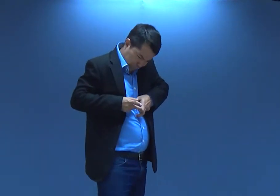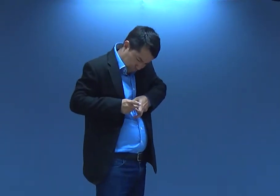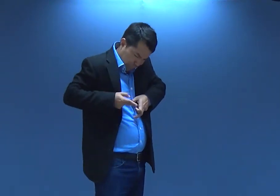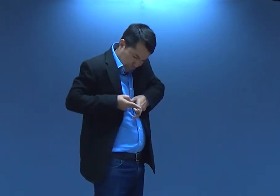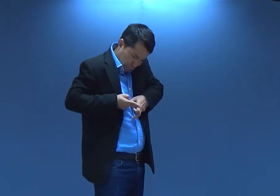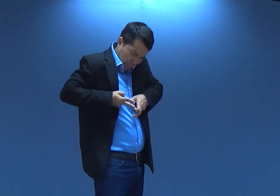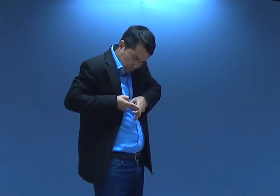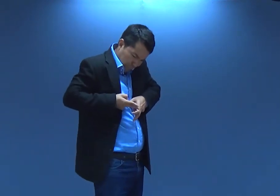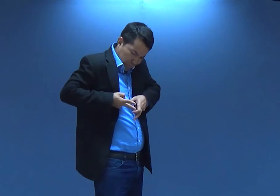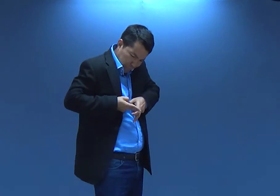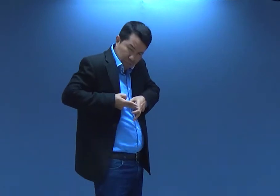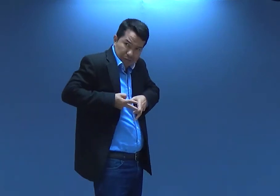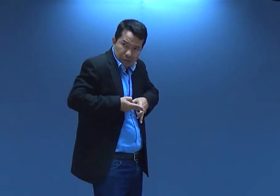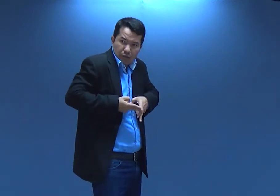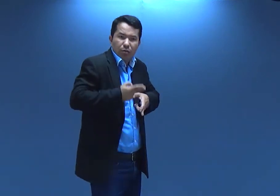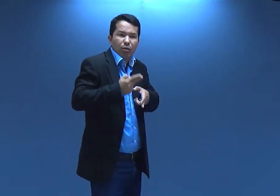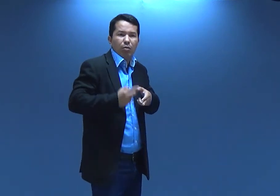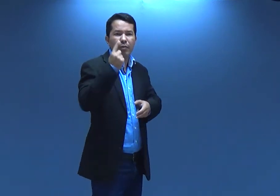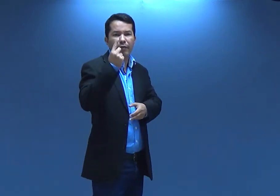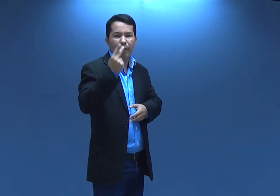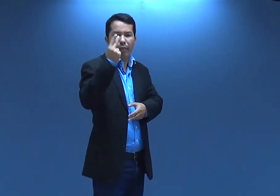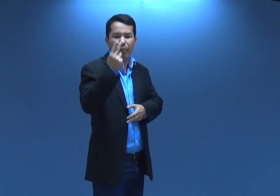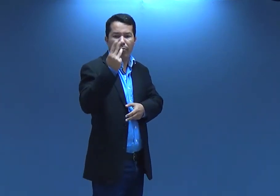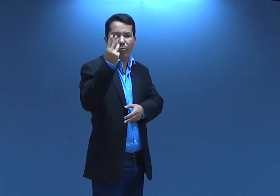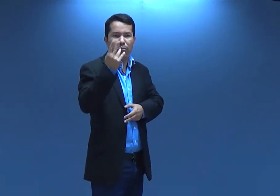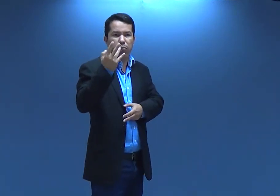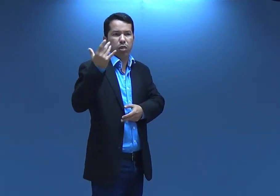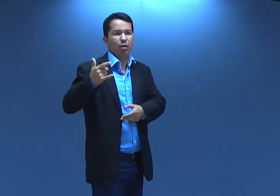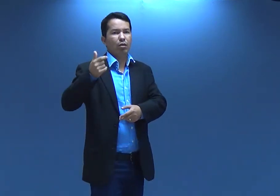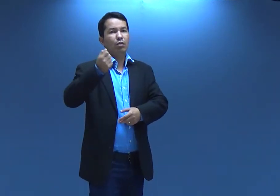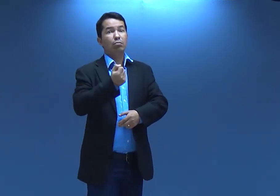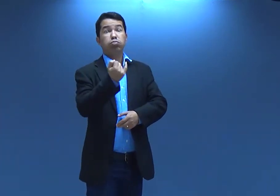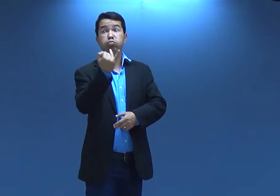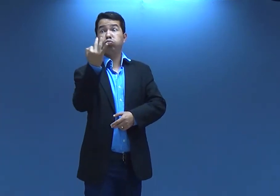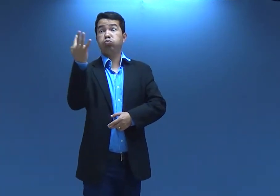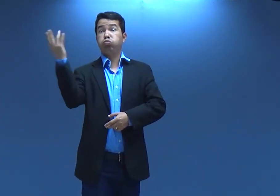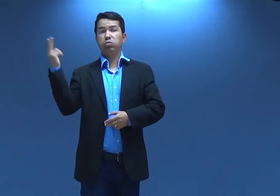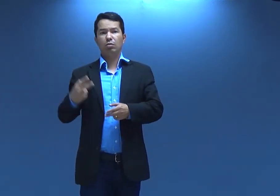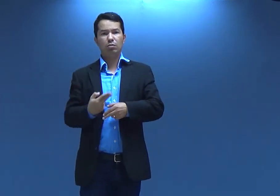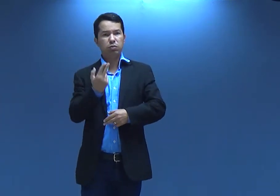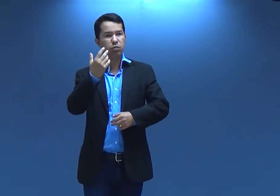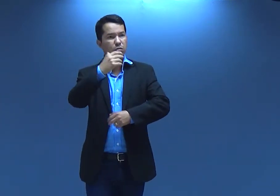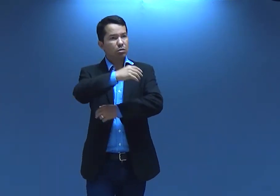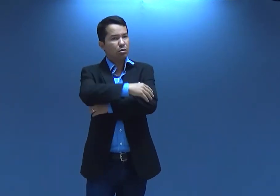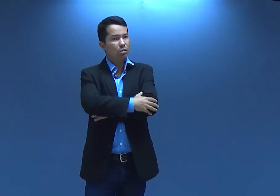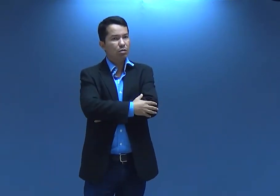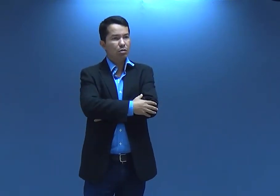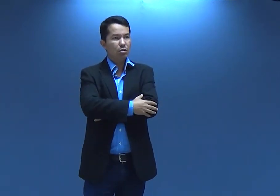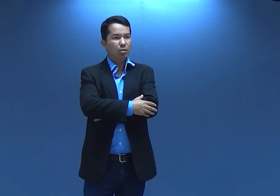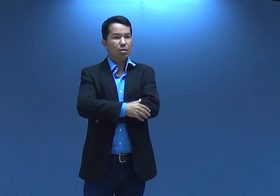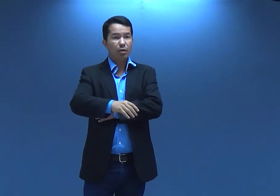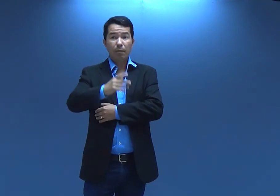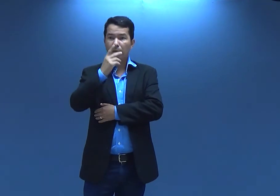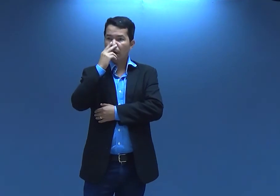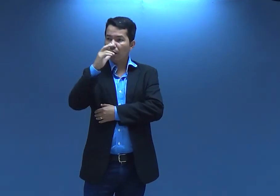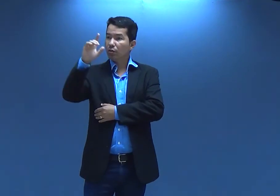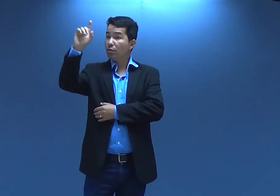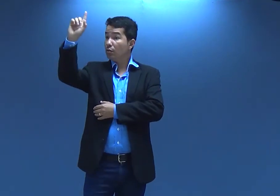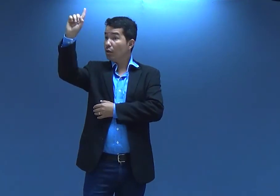e ele teve que ir cortando cortando cortando até conseguir desgrudar ali para ele conseguir andar de novo já pensou? quase